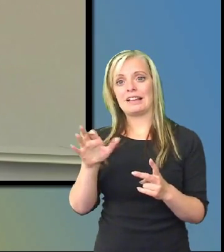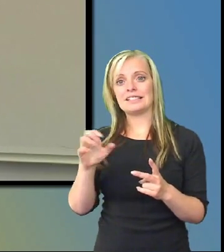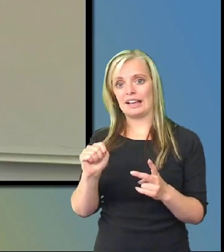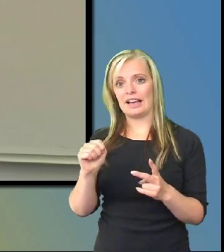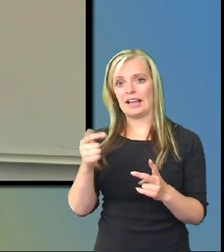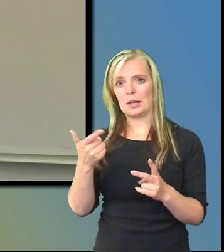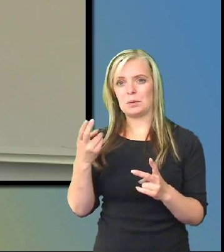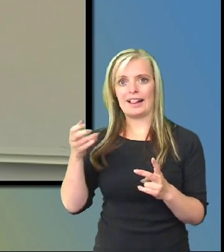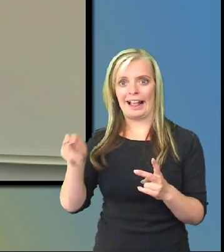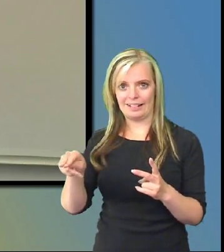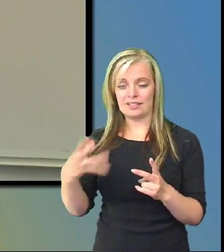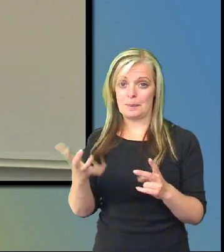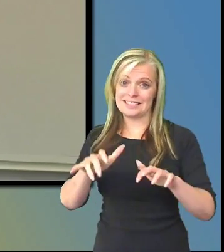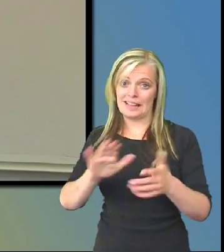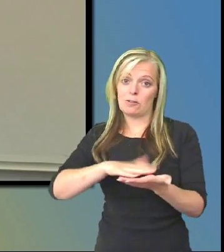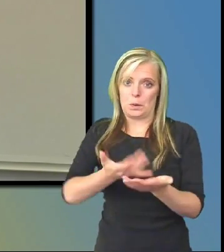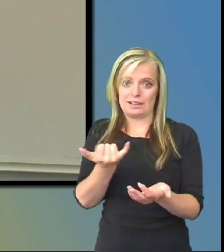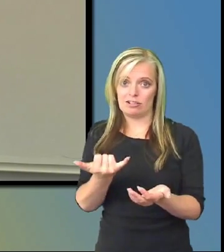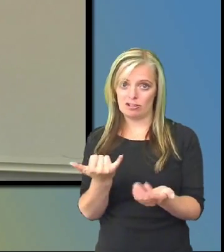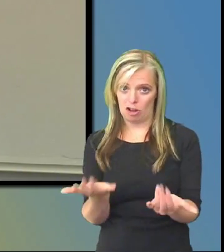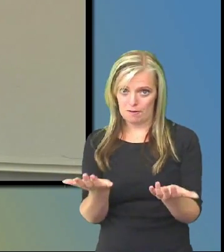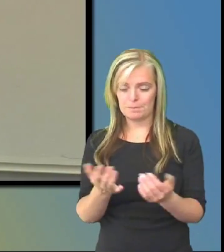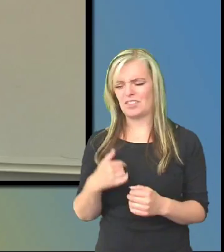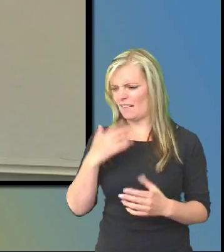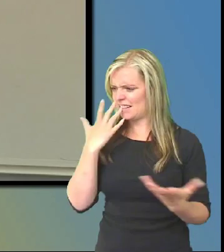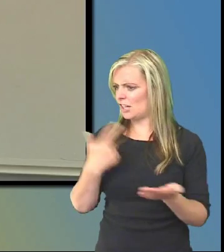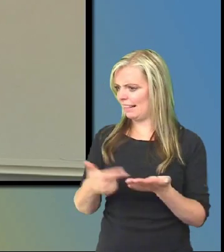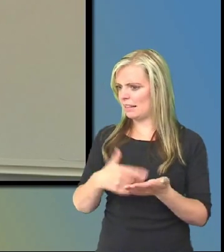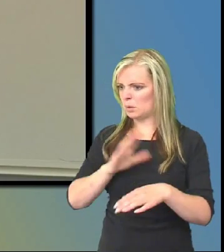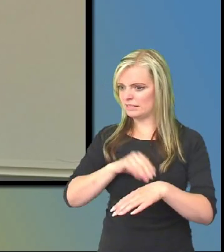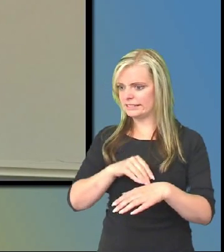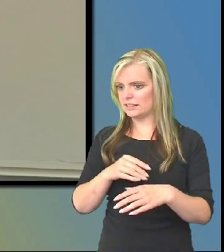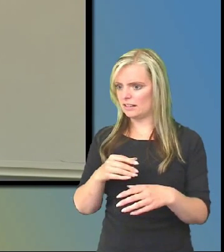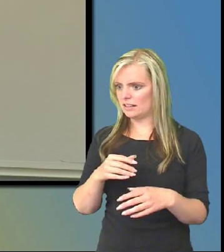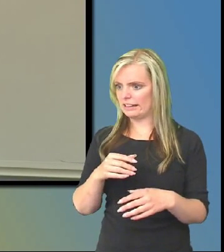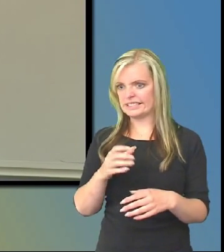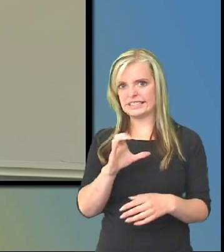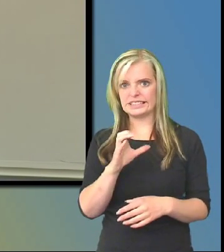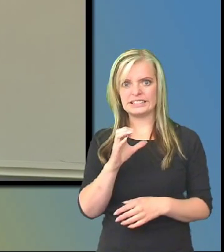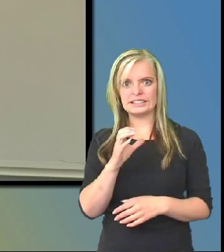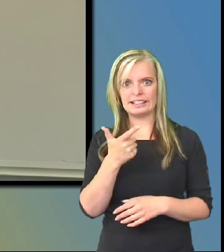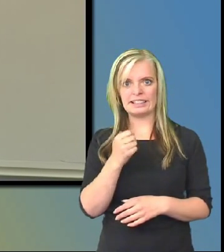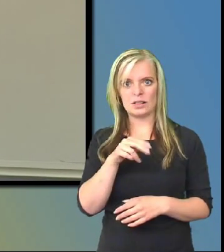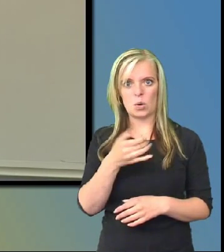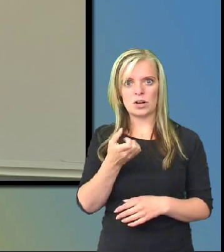skrivtolkade där i Dalet. Jag vet inte vad det heter på svenska. Stenagrofus heter det på engelska. Där har vi Lina i bild.